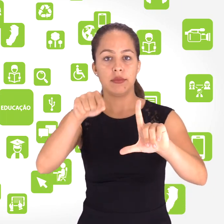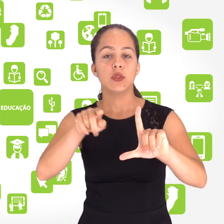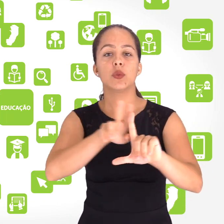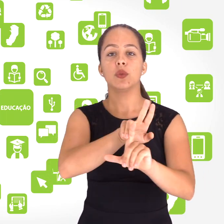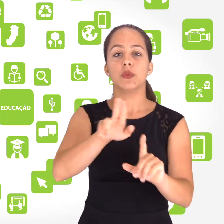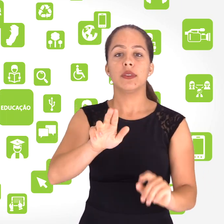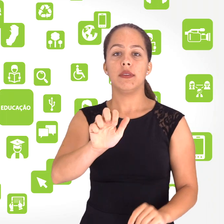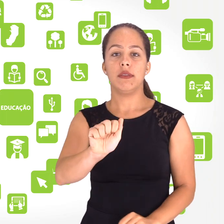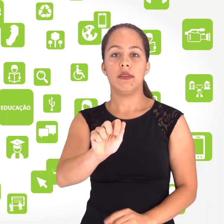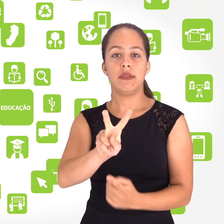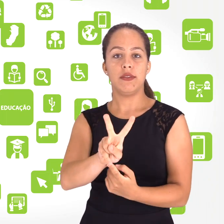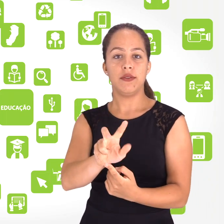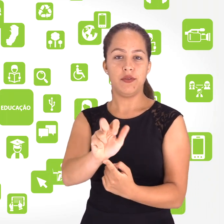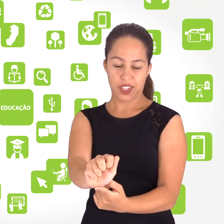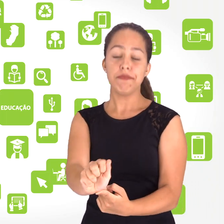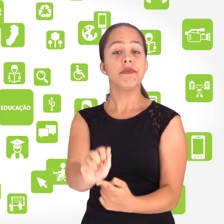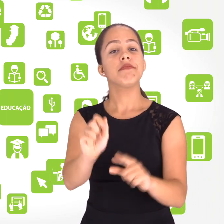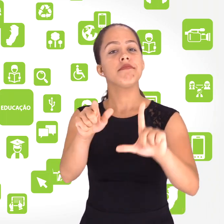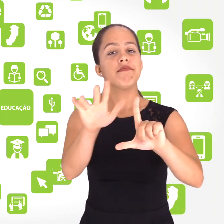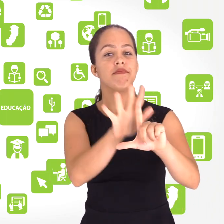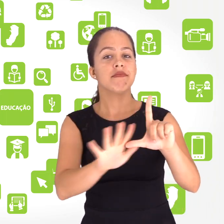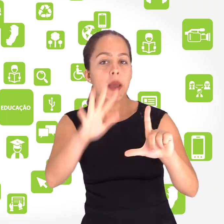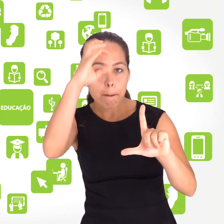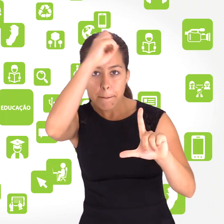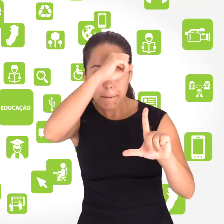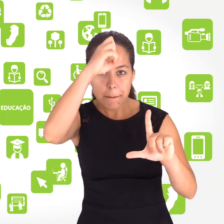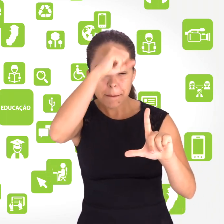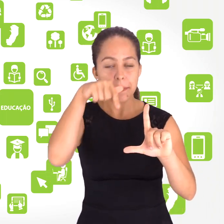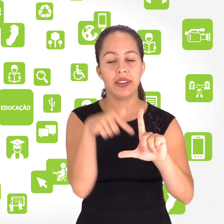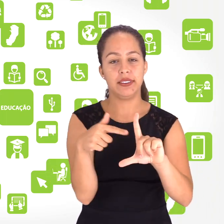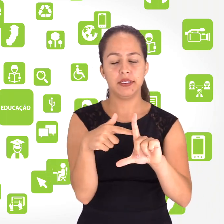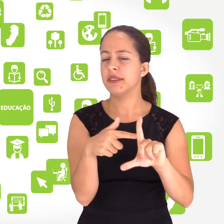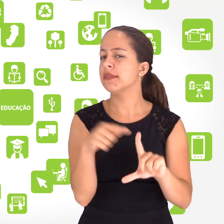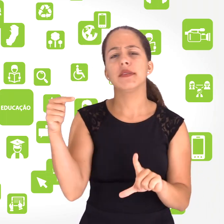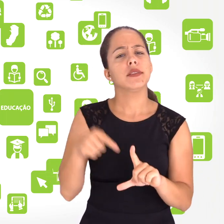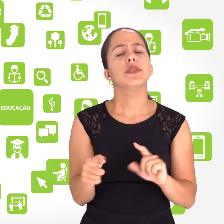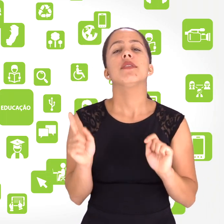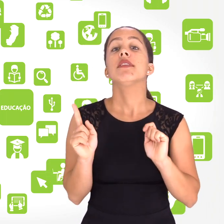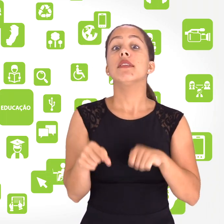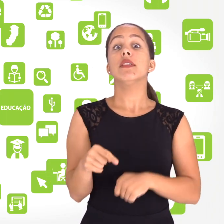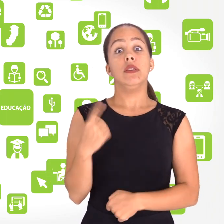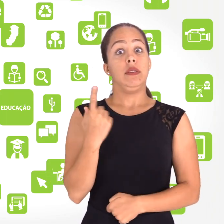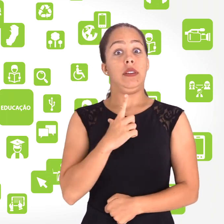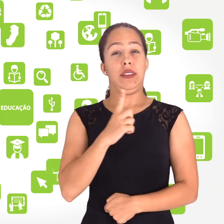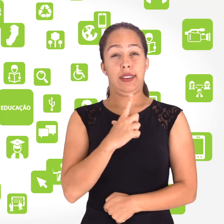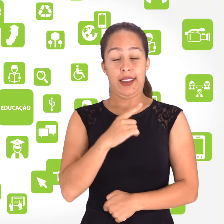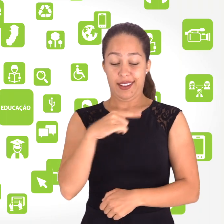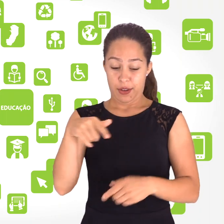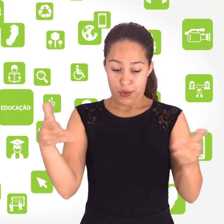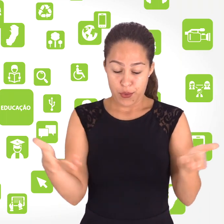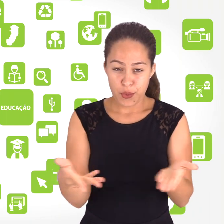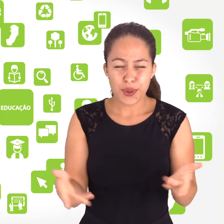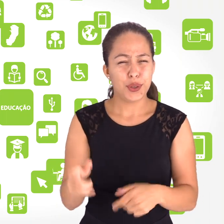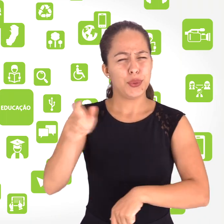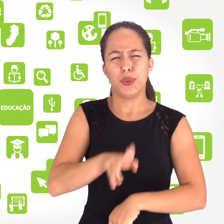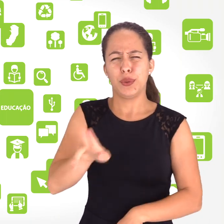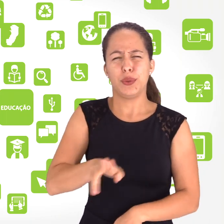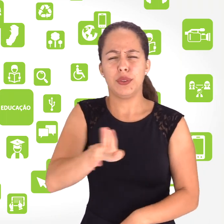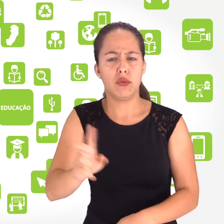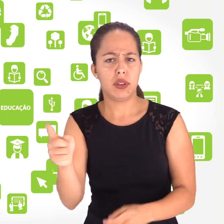aprendizagem, conhecidos pela famosa sigla AVA. Eles estão sendo cada vez mais utilizados nos nossos